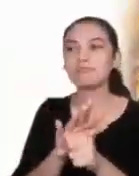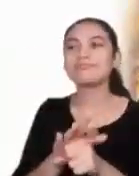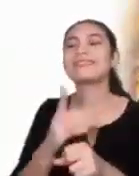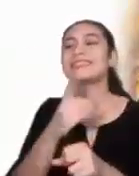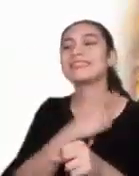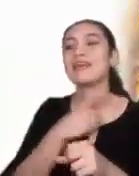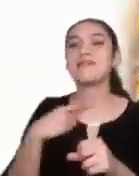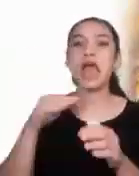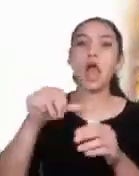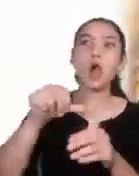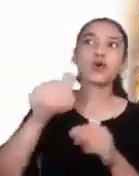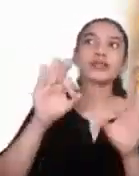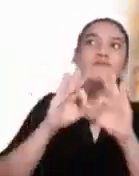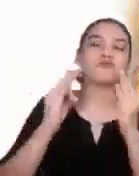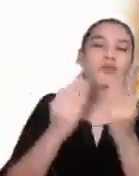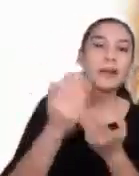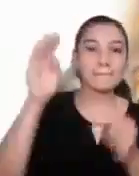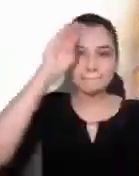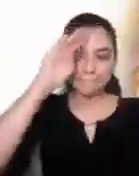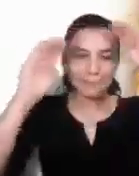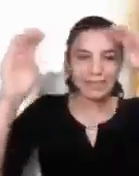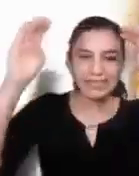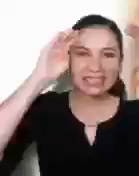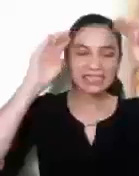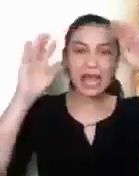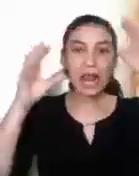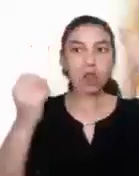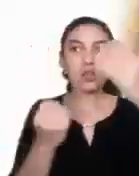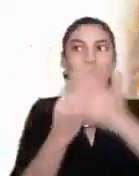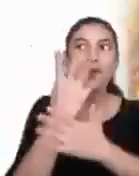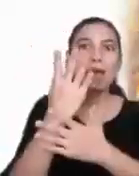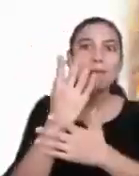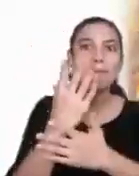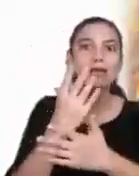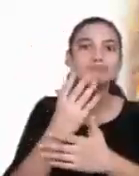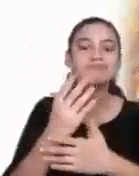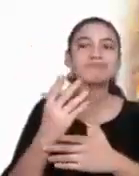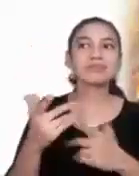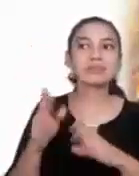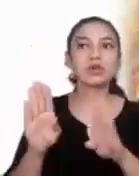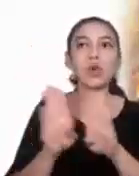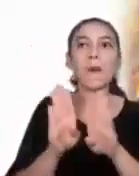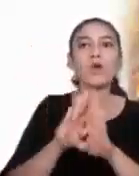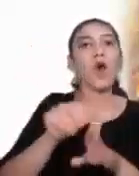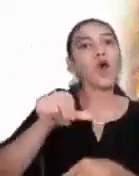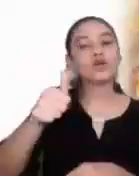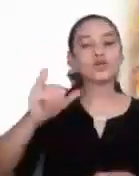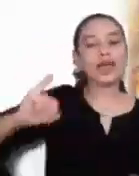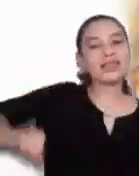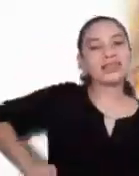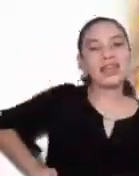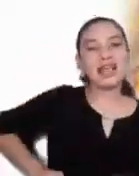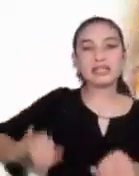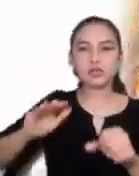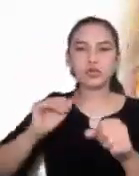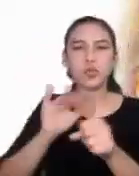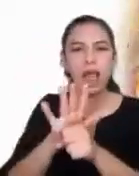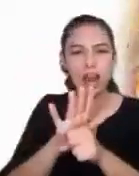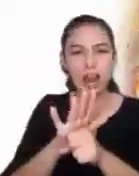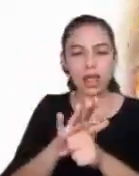nueva, mirar de otra forma a la propia vida, tener otros intereses.